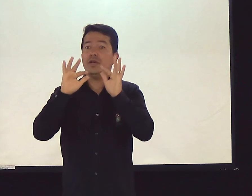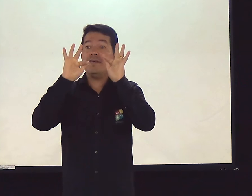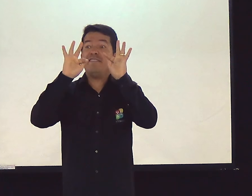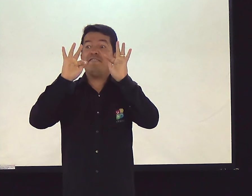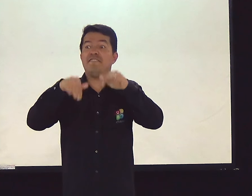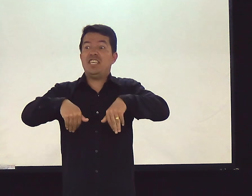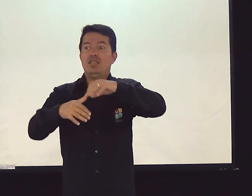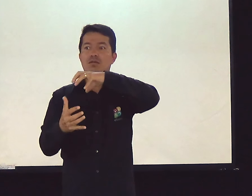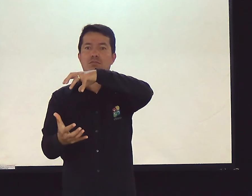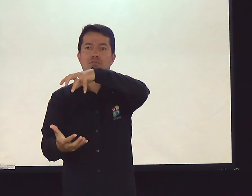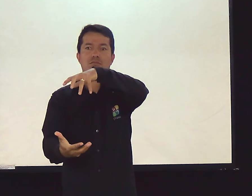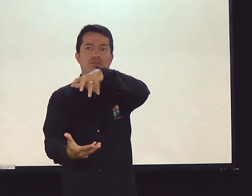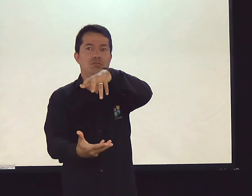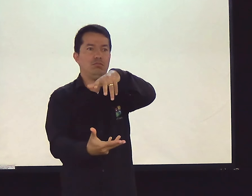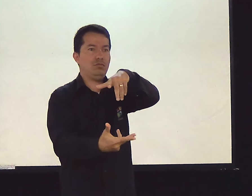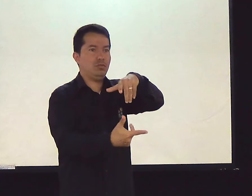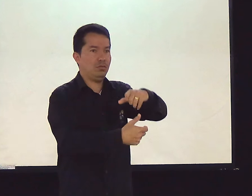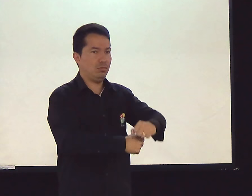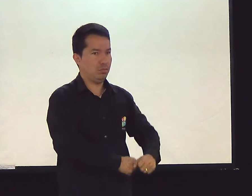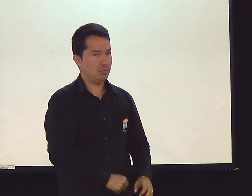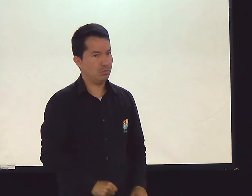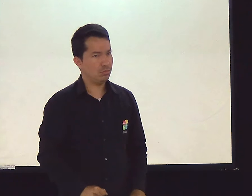alguns ensinamentos sobre o fim do mundo.